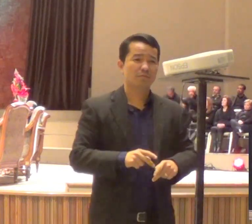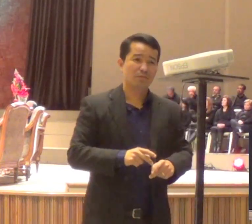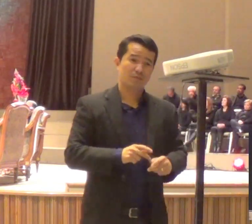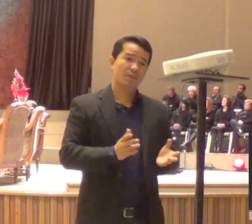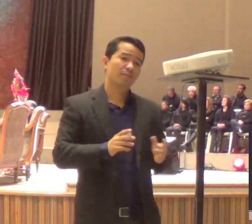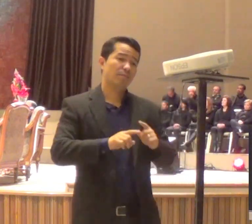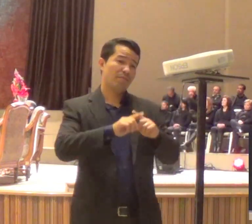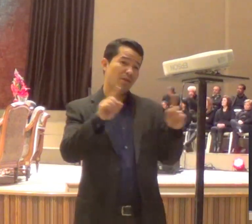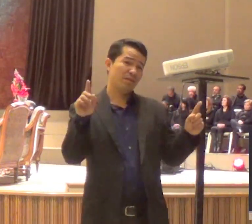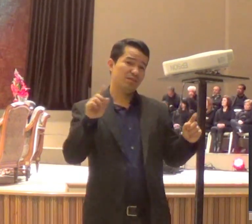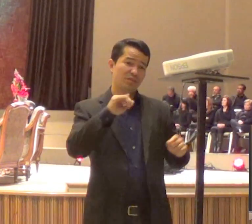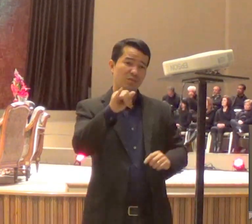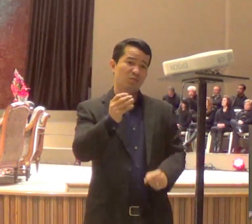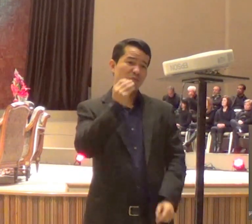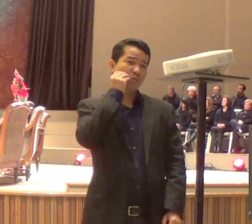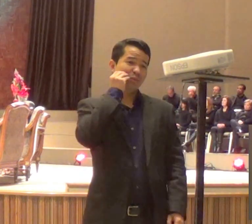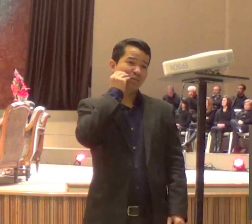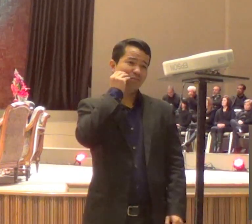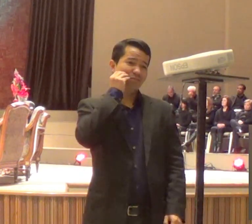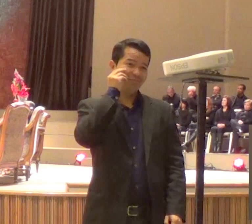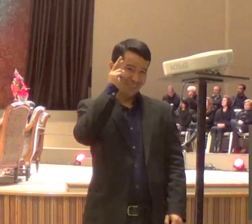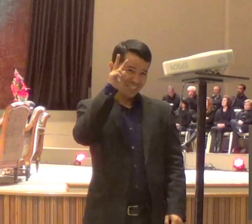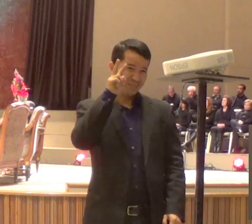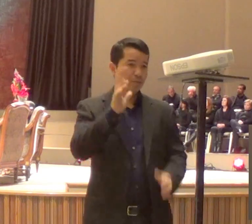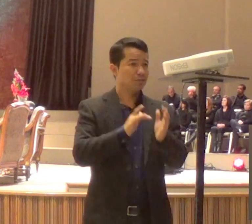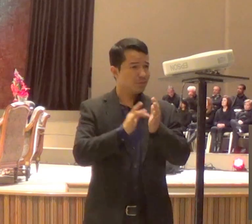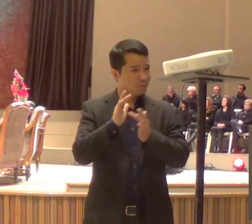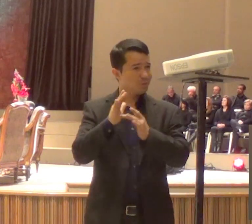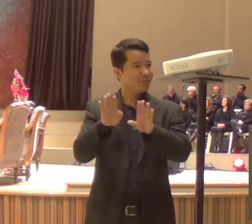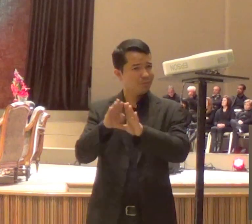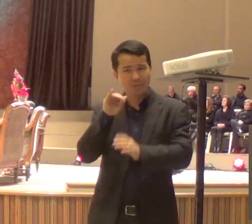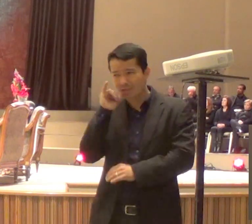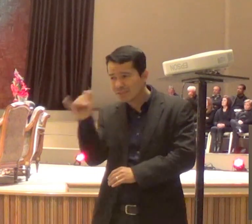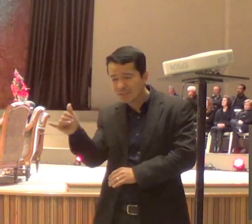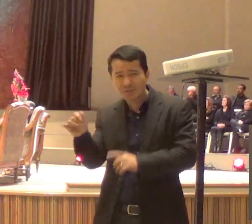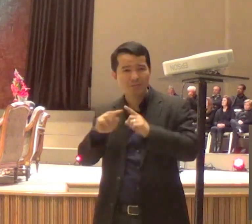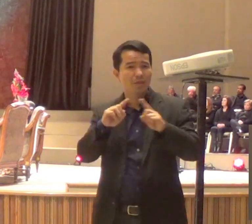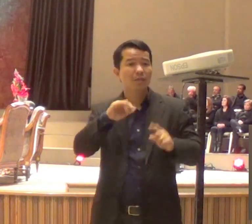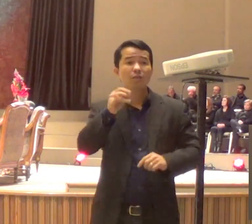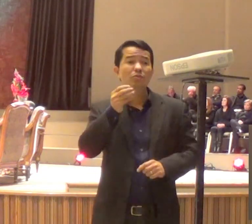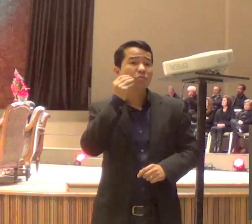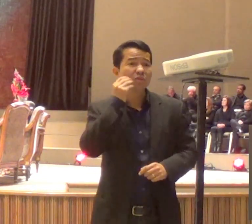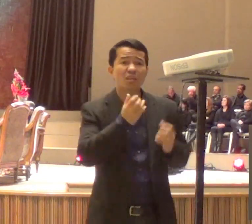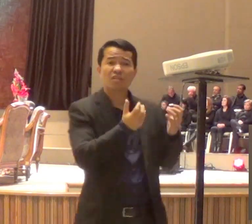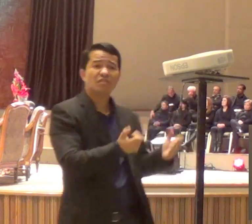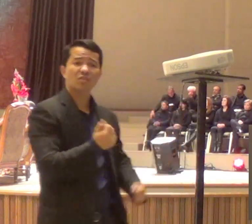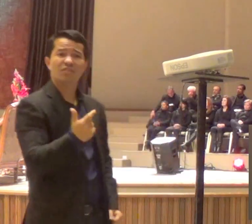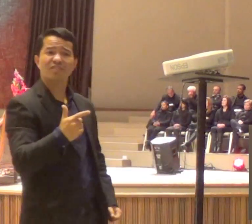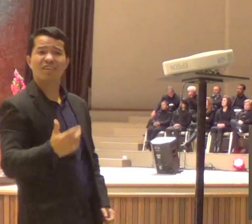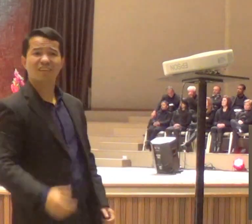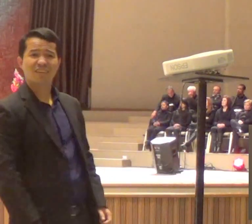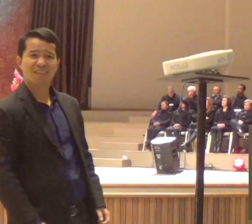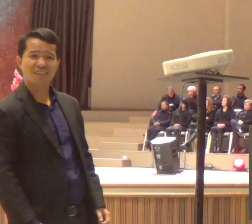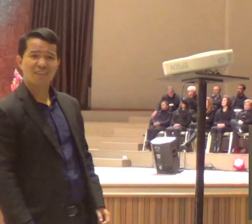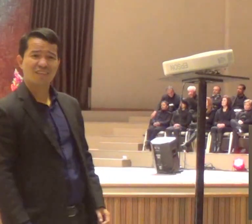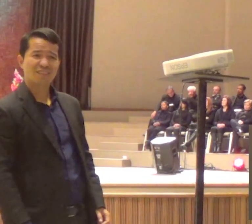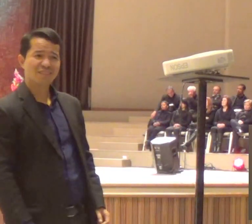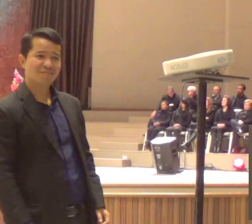oportunidade, foi dada a Judas, a única coisa, que ele pôde dizer, é, será que sou eu Senhor?